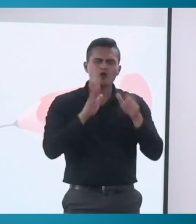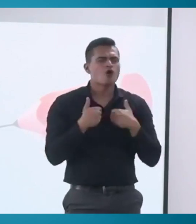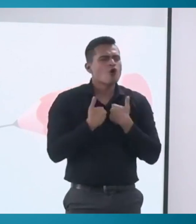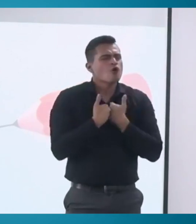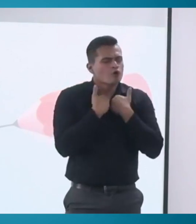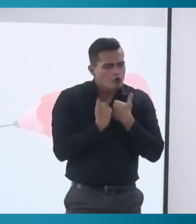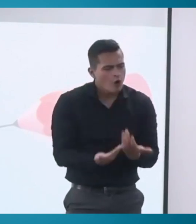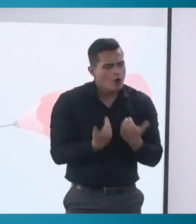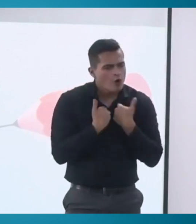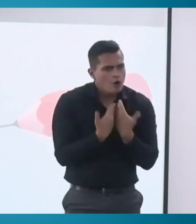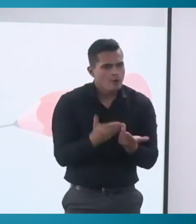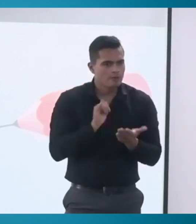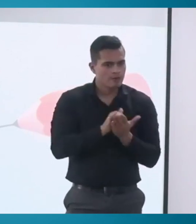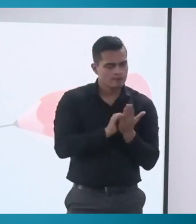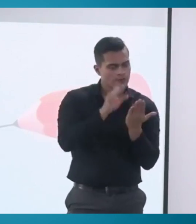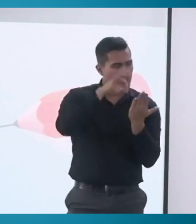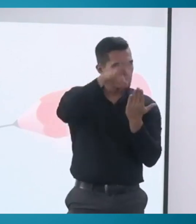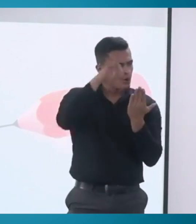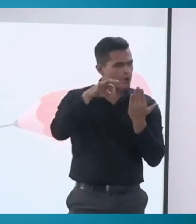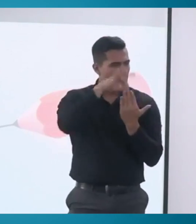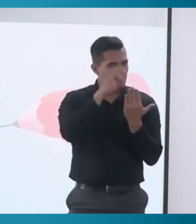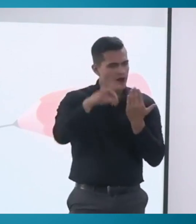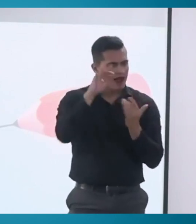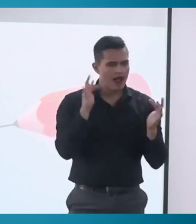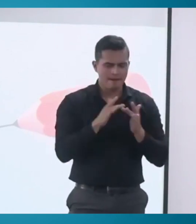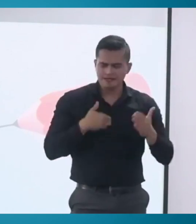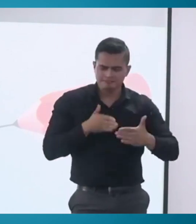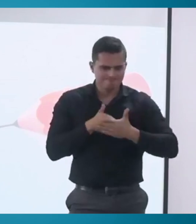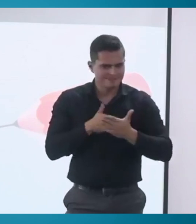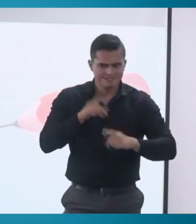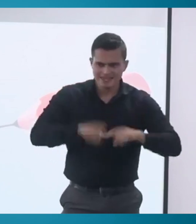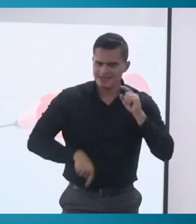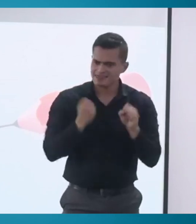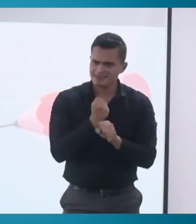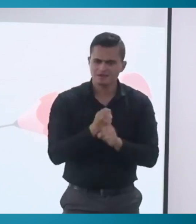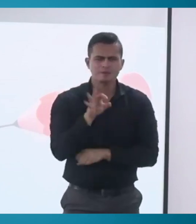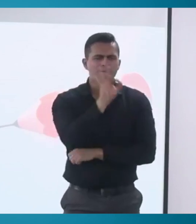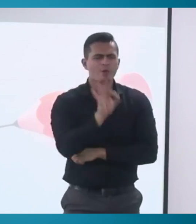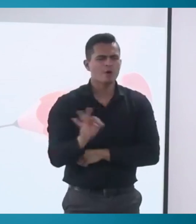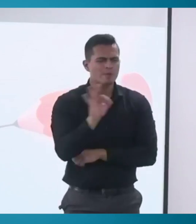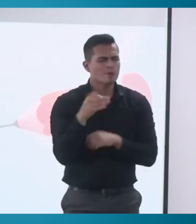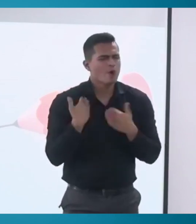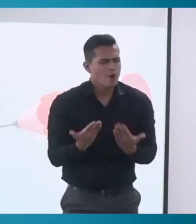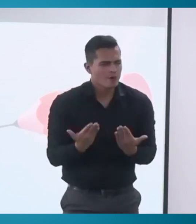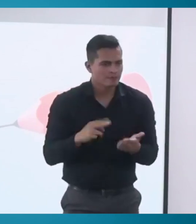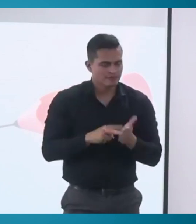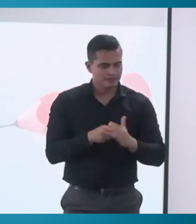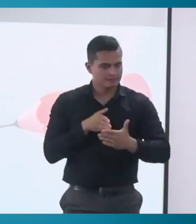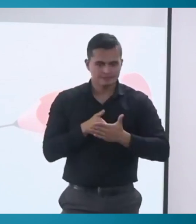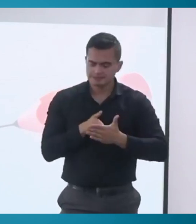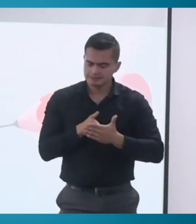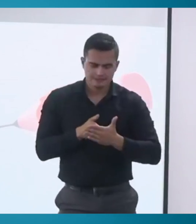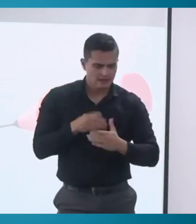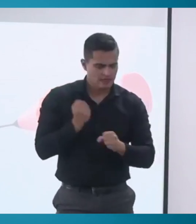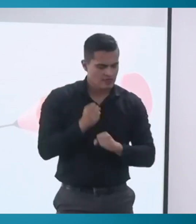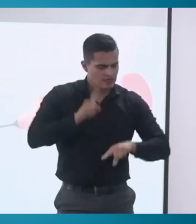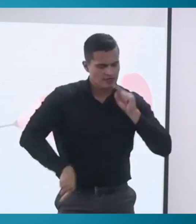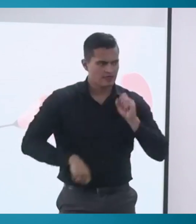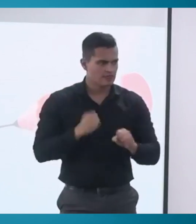calificación laboral o pérdida de la calificación laboral? Entendemos nosotros que es así. Entonces le voy a dar la